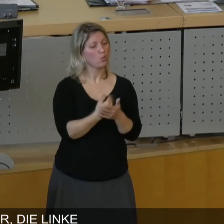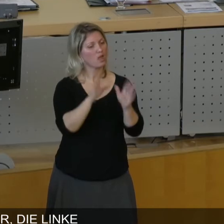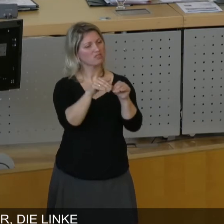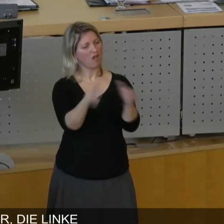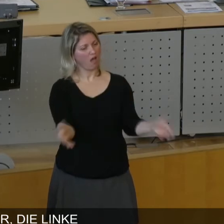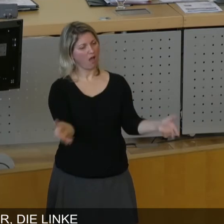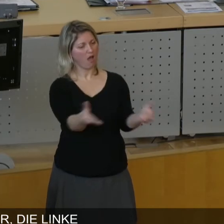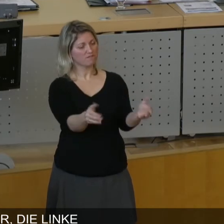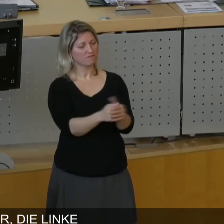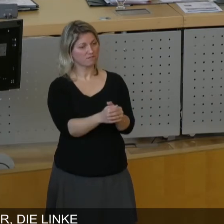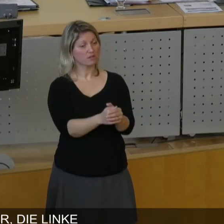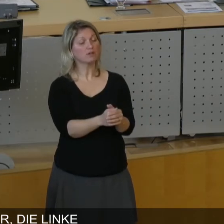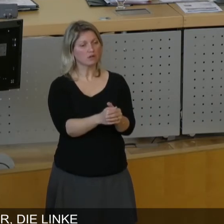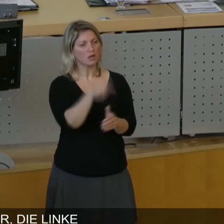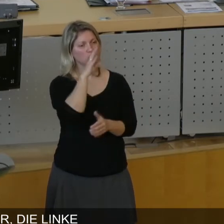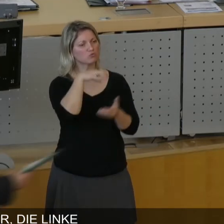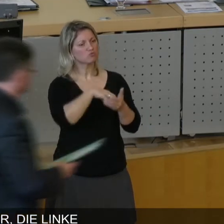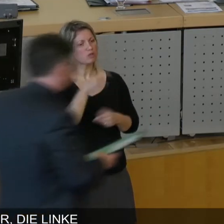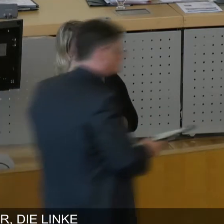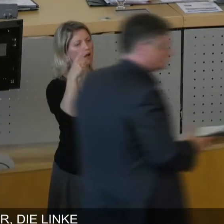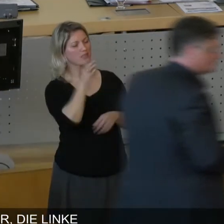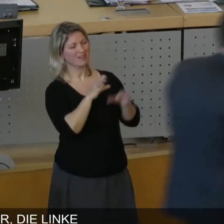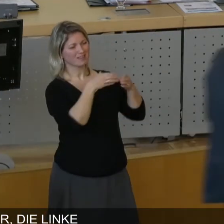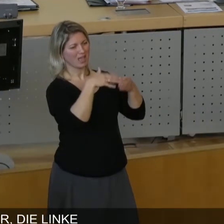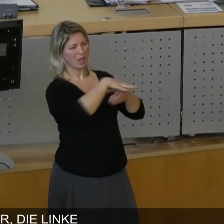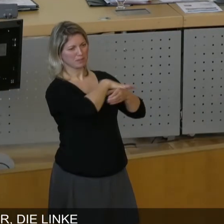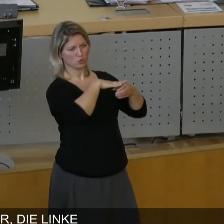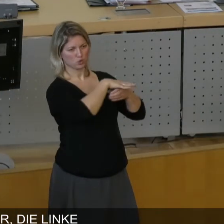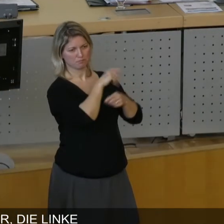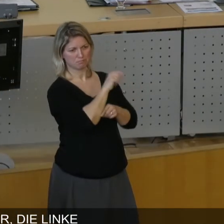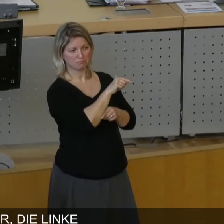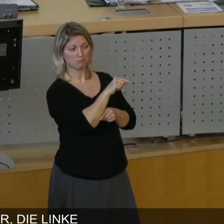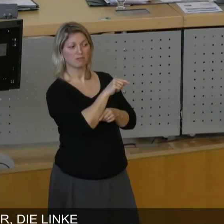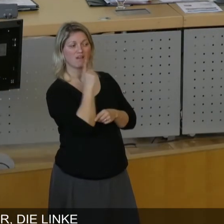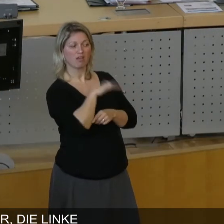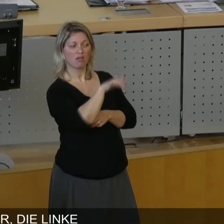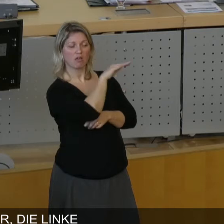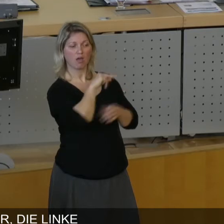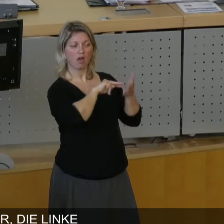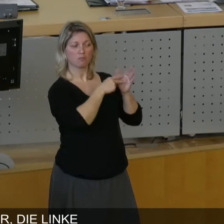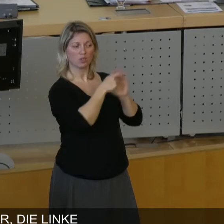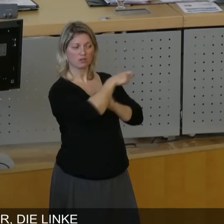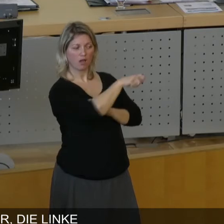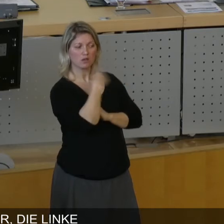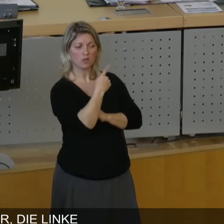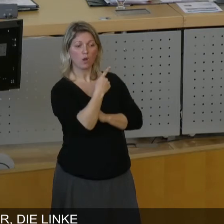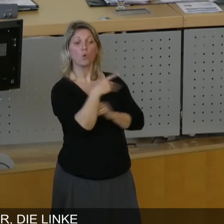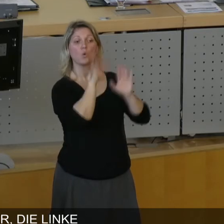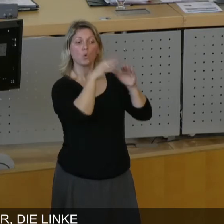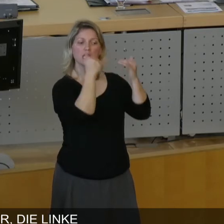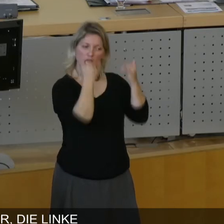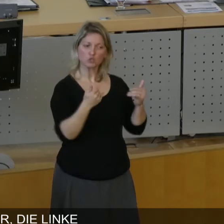wenn in irgendeinem Gremium des Stadtrates die dort vertretenen politischen Vertreter der Meinung sind, auch hier machen wir mal